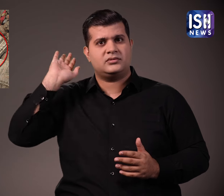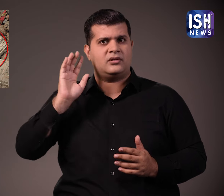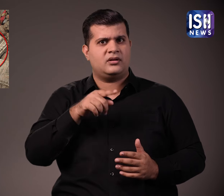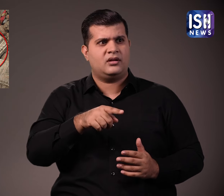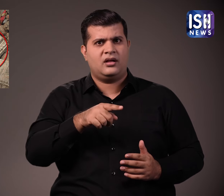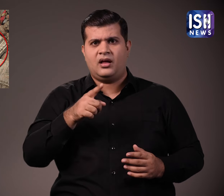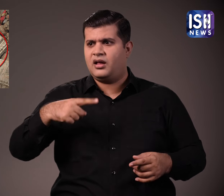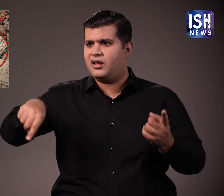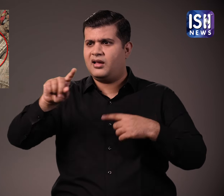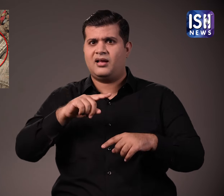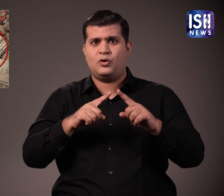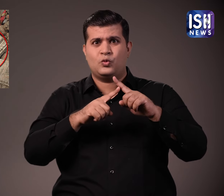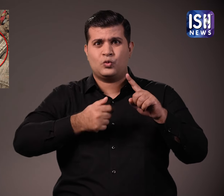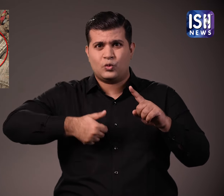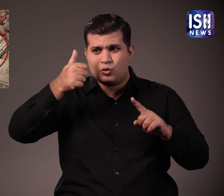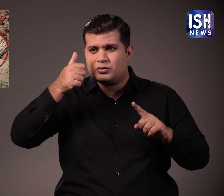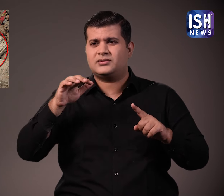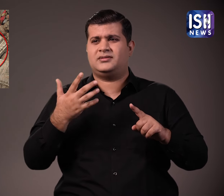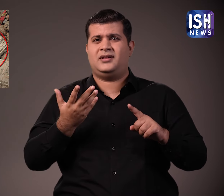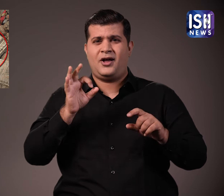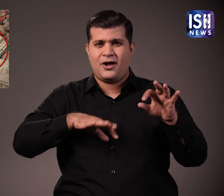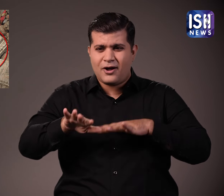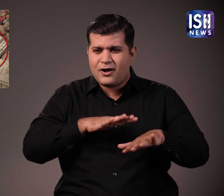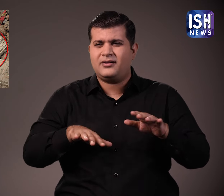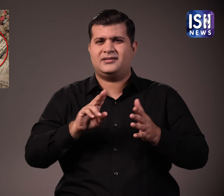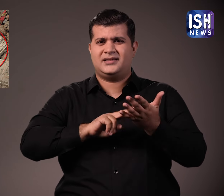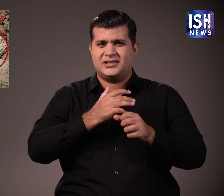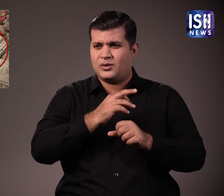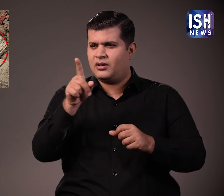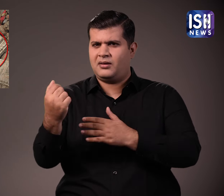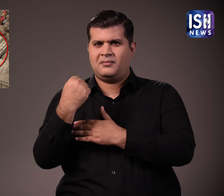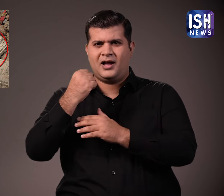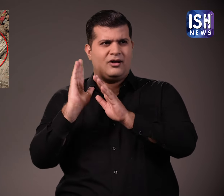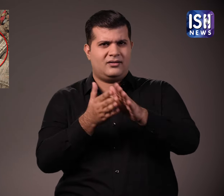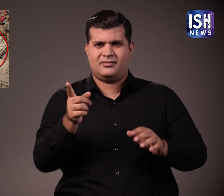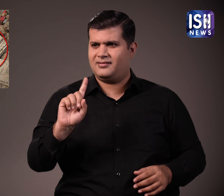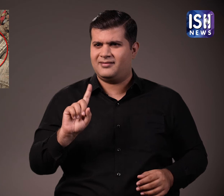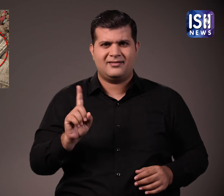किसी भी ट्रस्ट, संस्थान या व्यक्ति को मूर्तिया तोड़ने का अधिकार नहीं है.